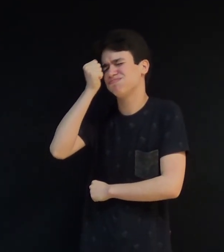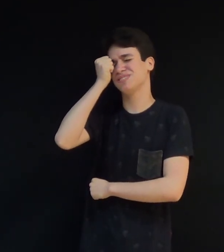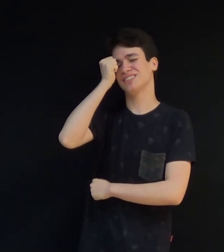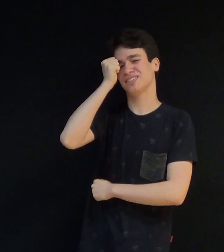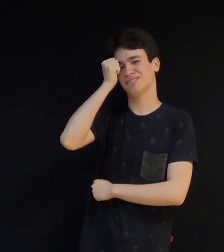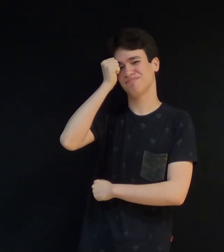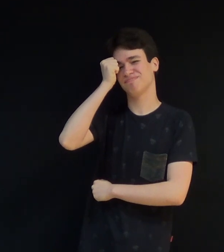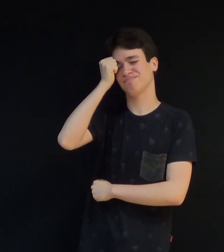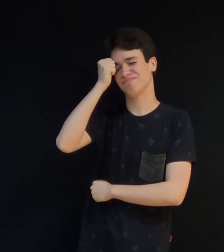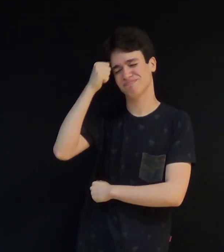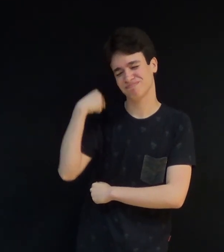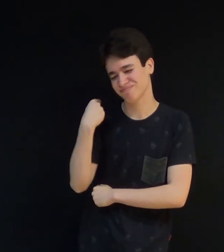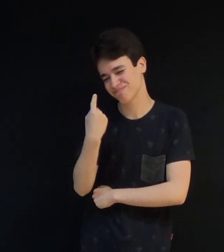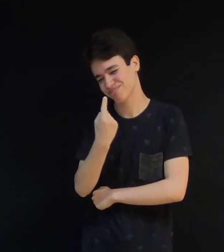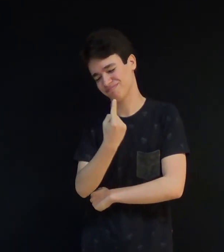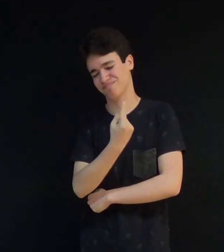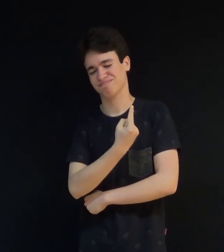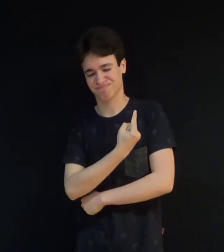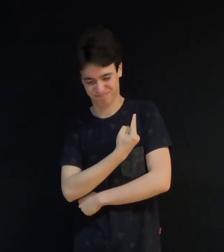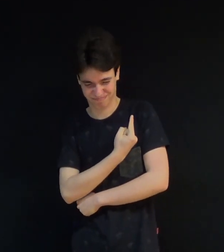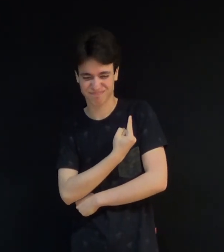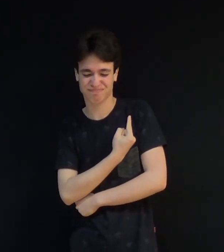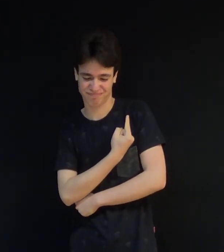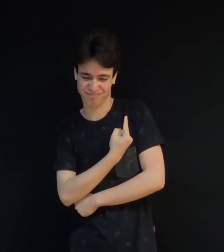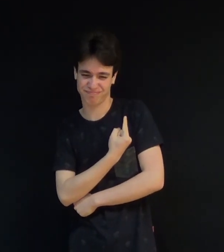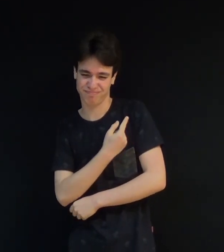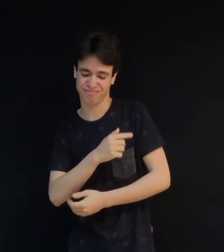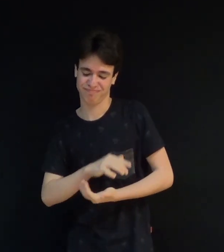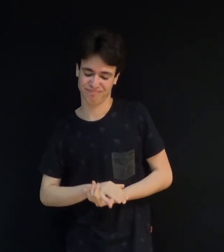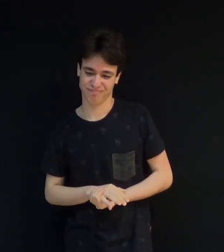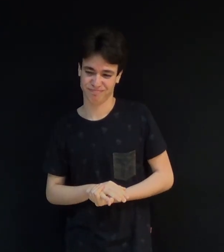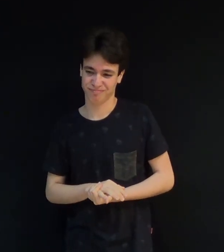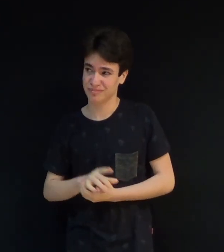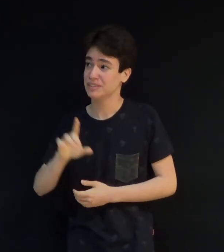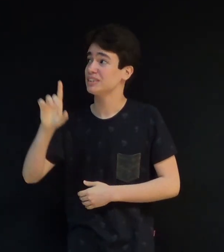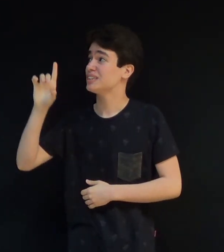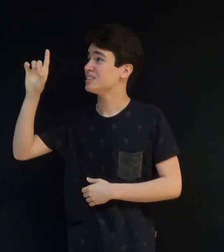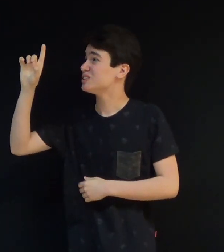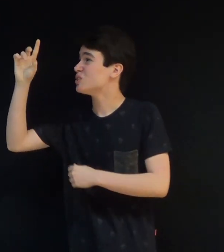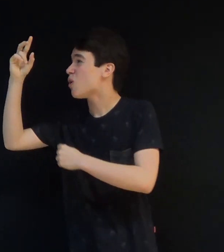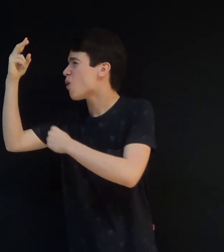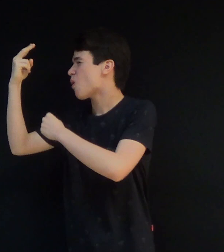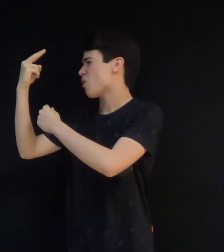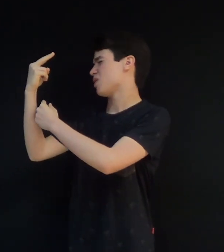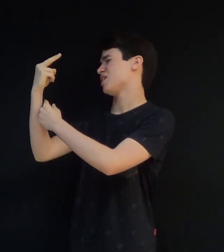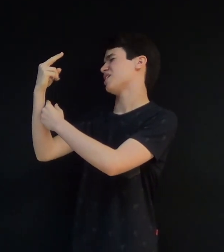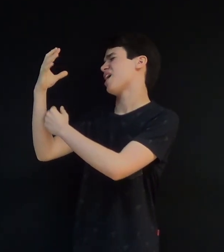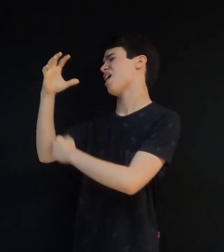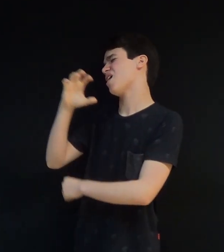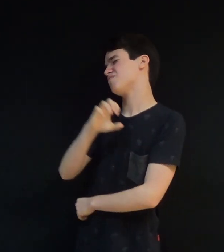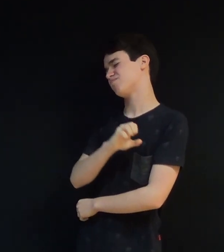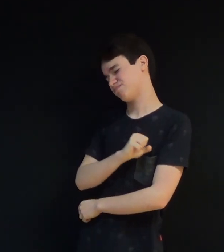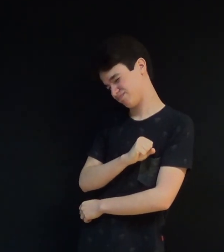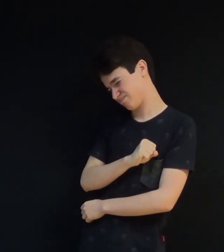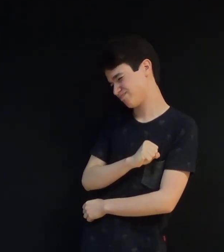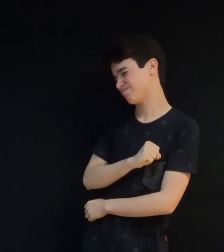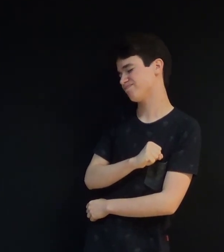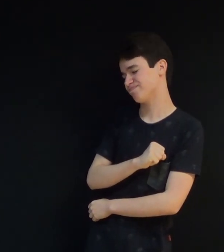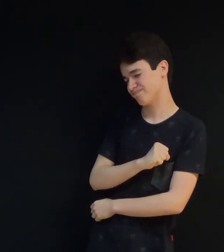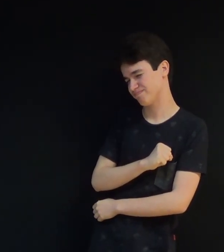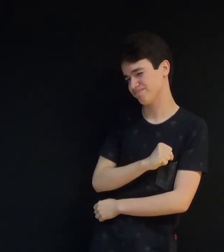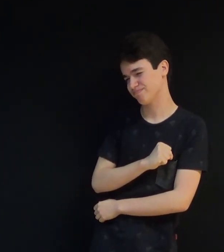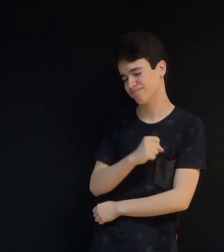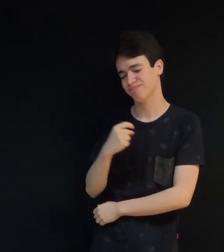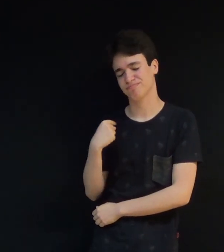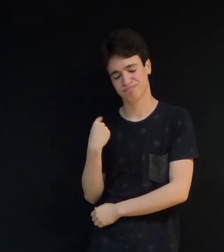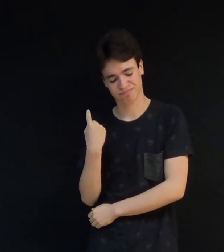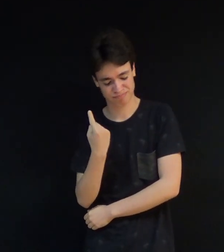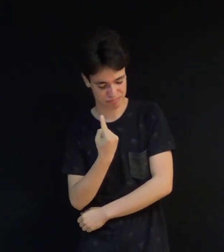versículo